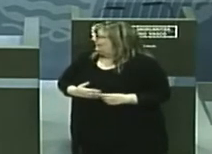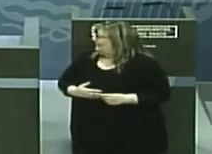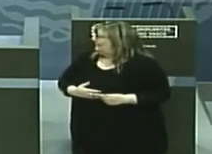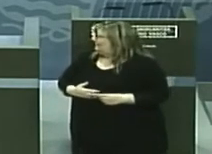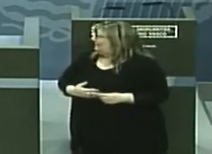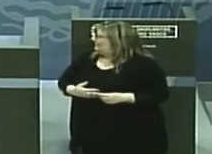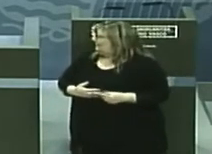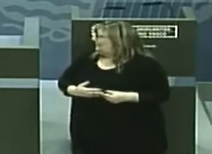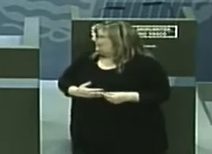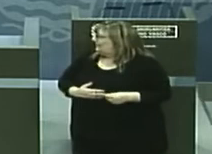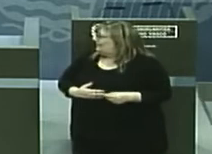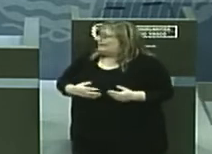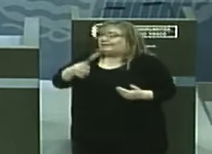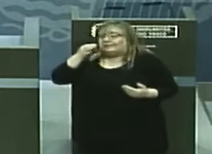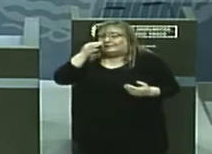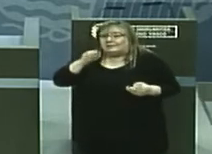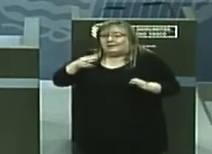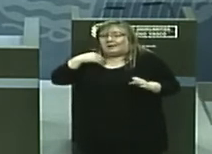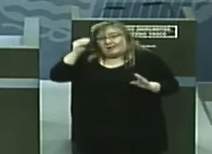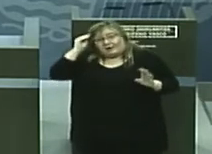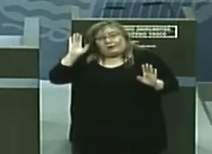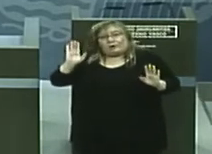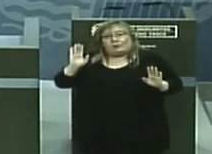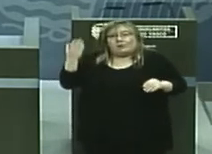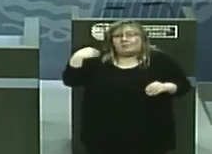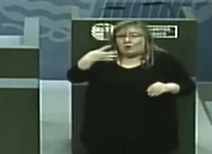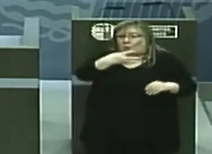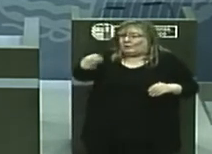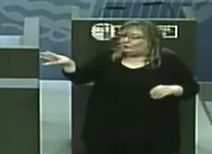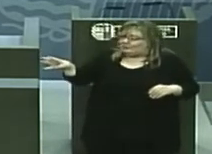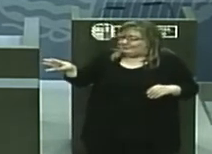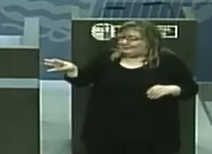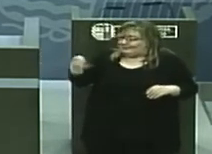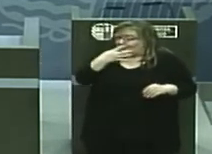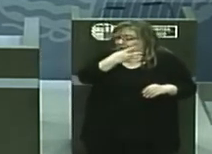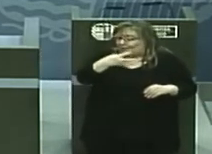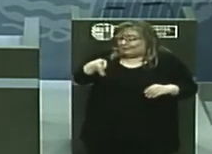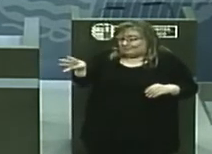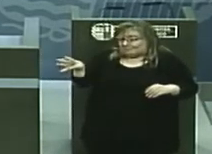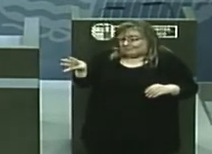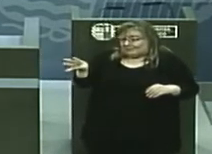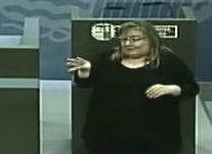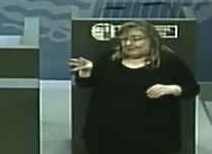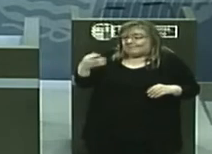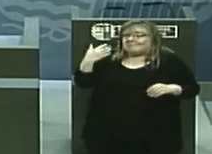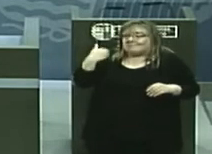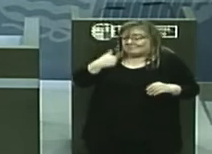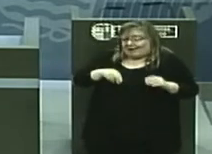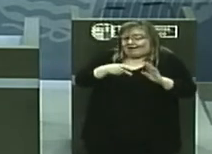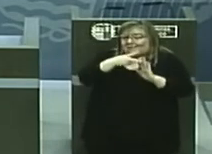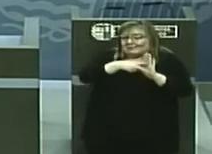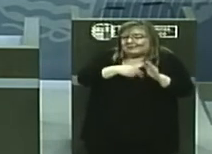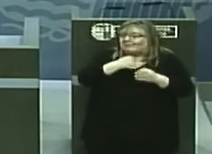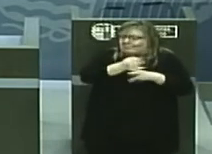Bueno, realmente desde creo que son cuatro semanas lo que hemos incorporado al protocolo es realizar